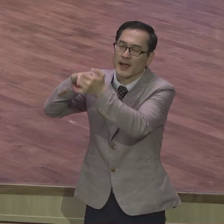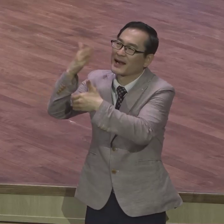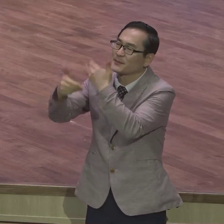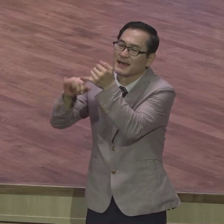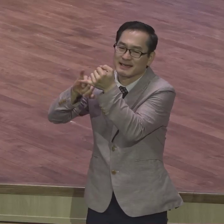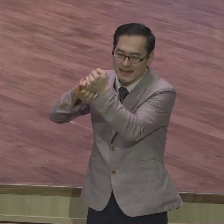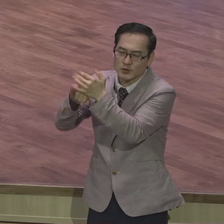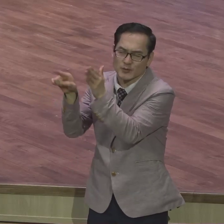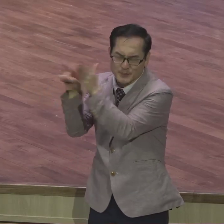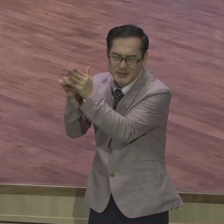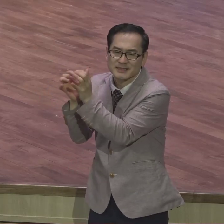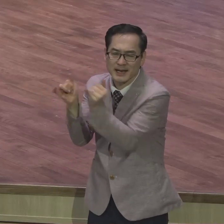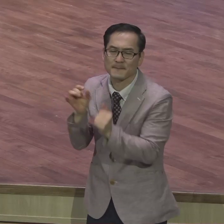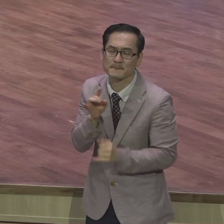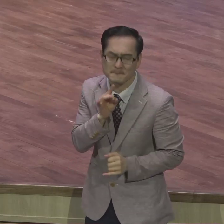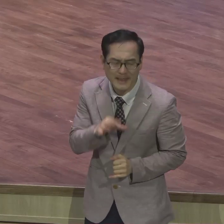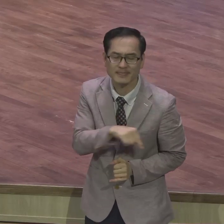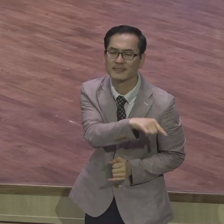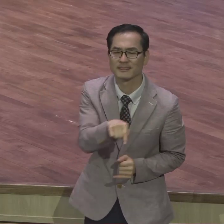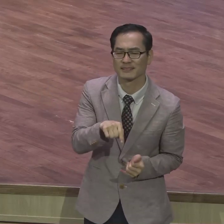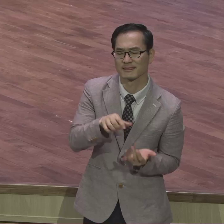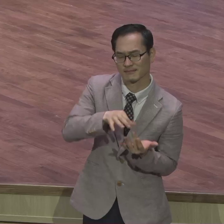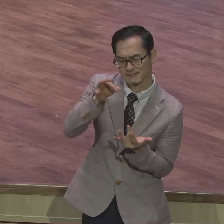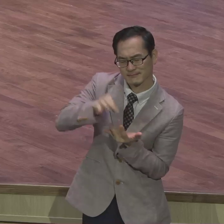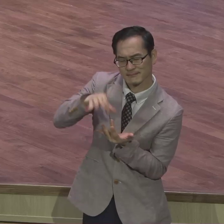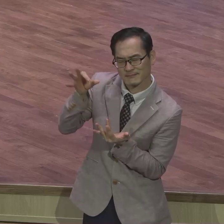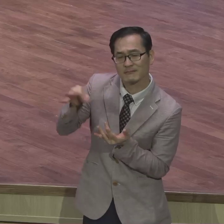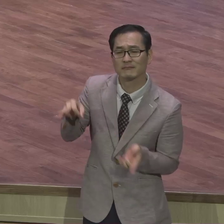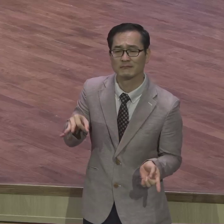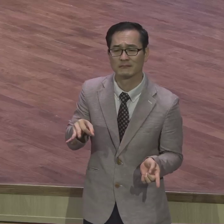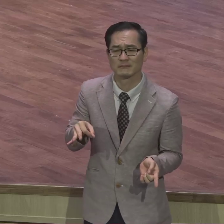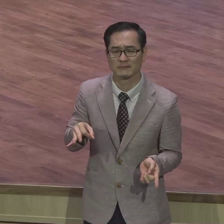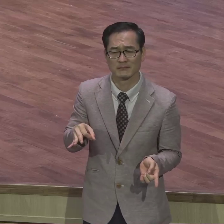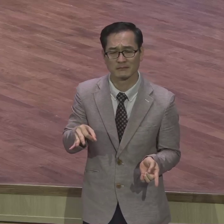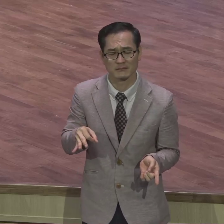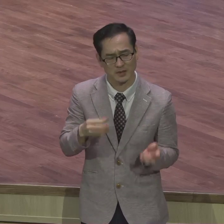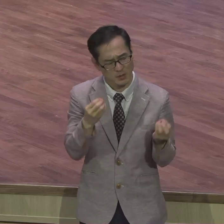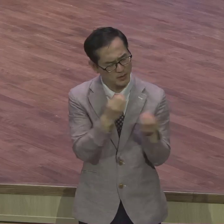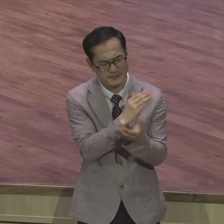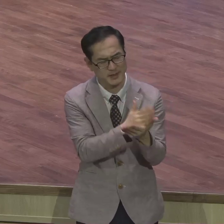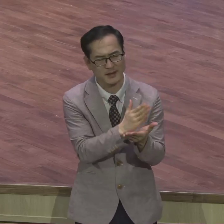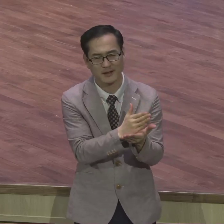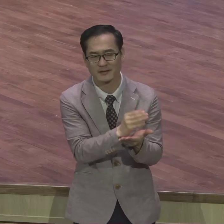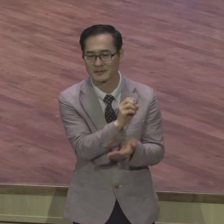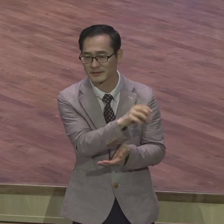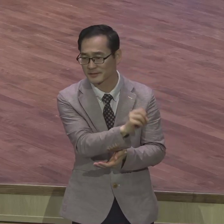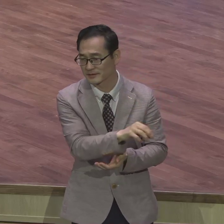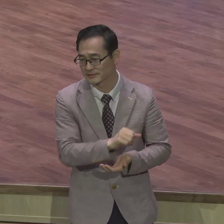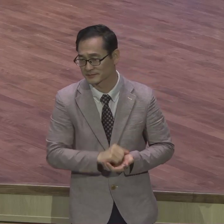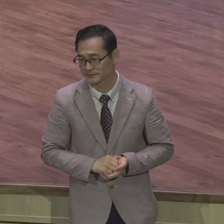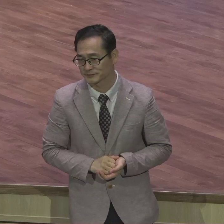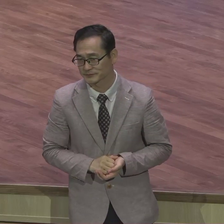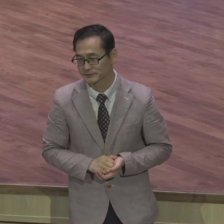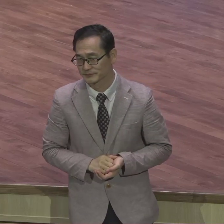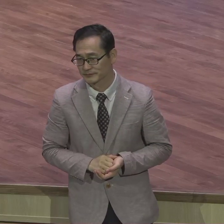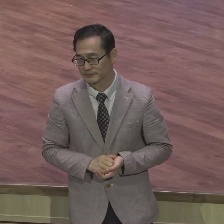하나님의 말씀에 온전함을 밝히고 있어요 바울은 이 구절에서 아브라함의 아들인